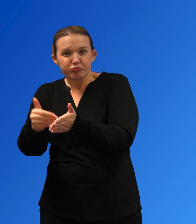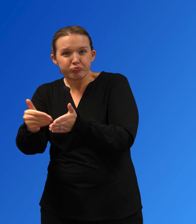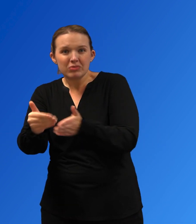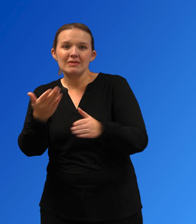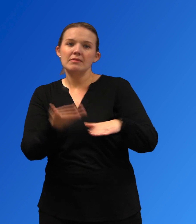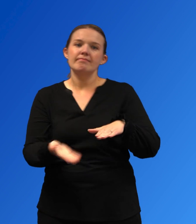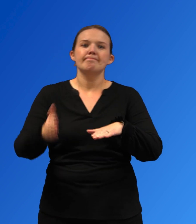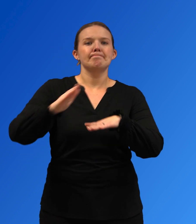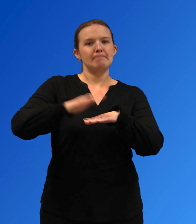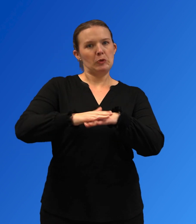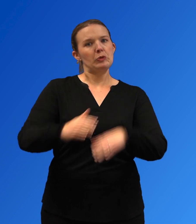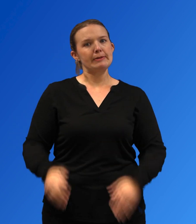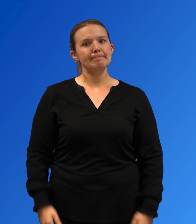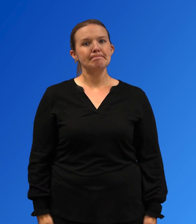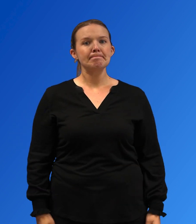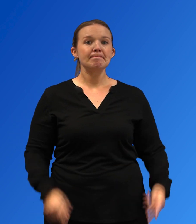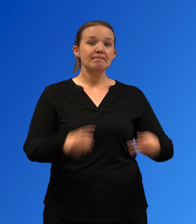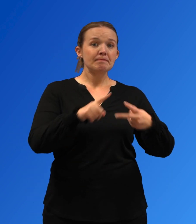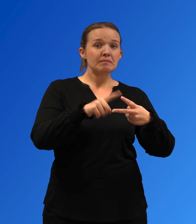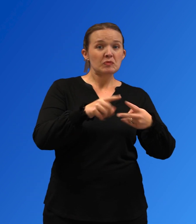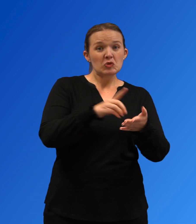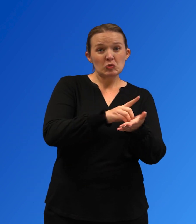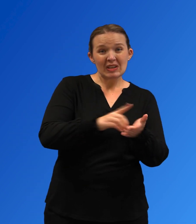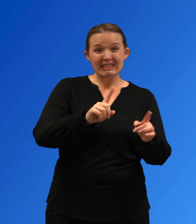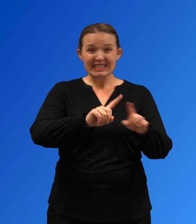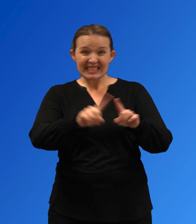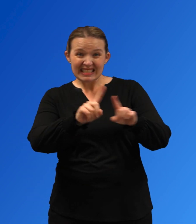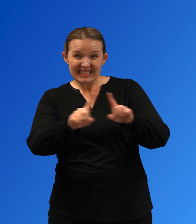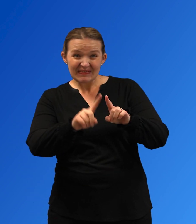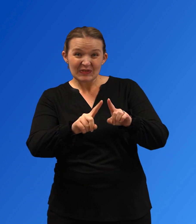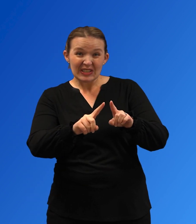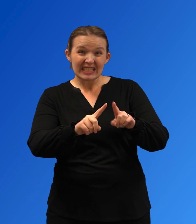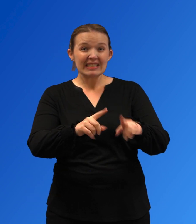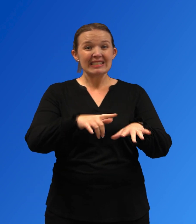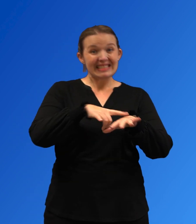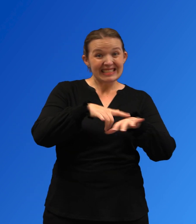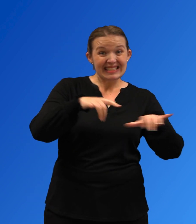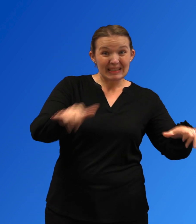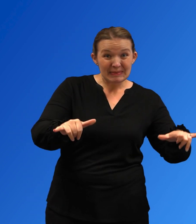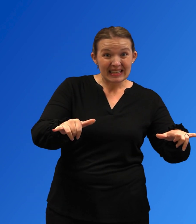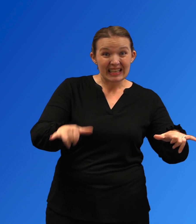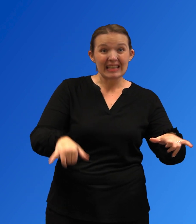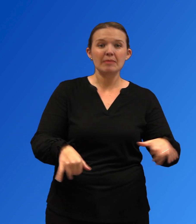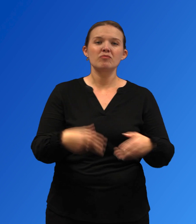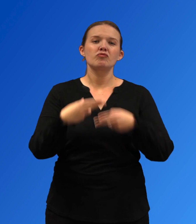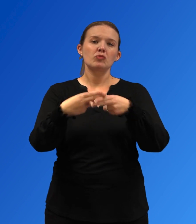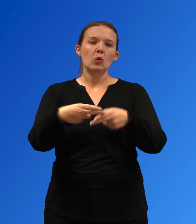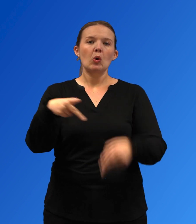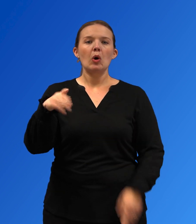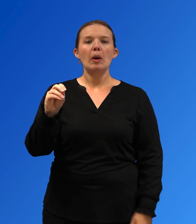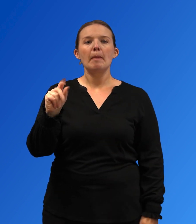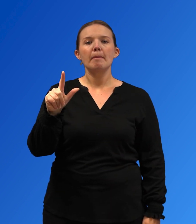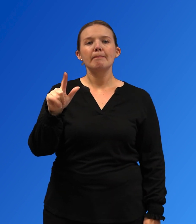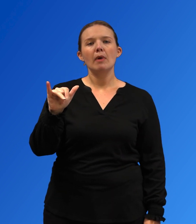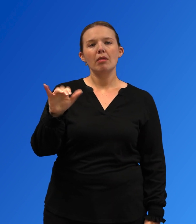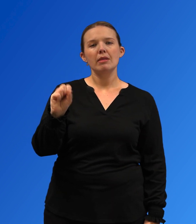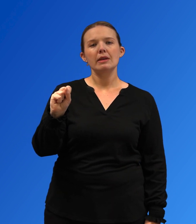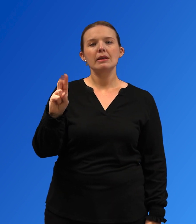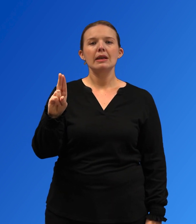blanca. Además, las sobredosis se están volviendo más comunes y mortales. La mezcla de drogas o el